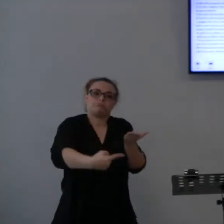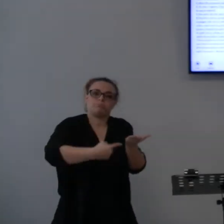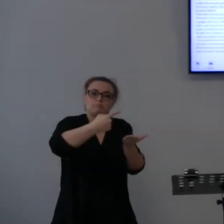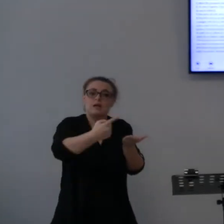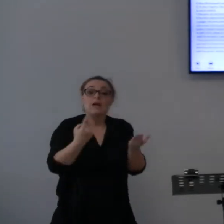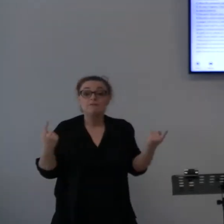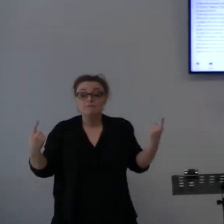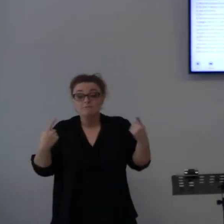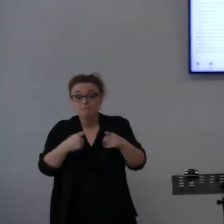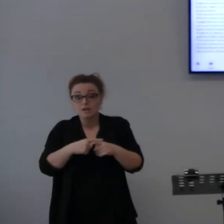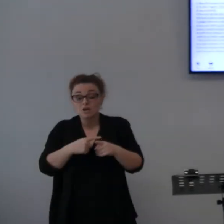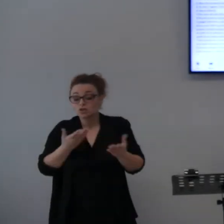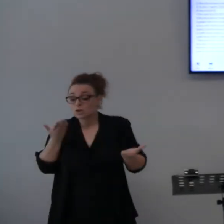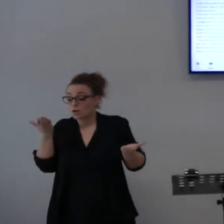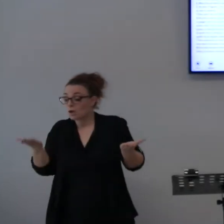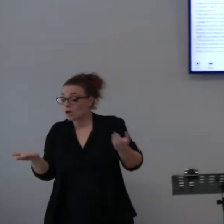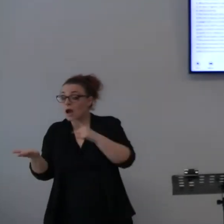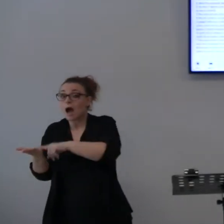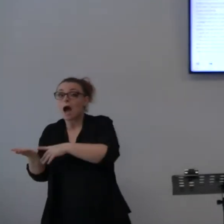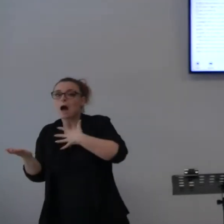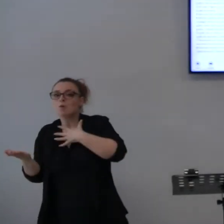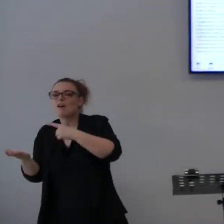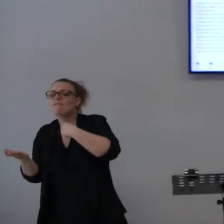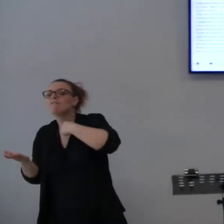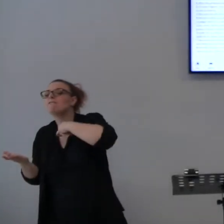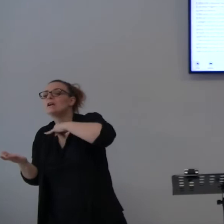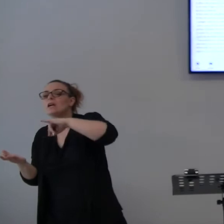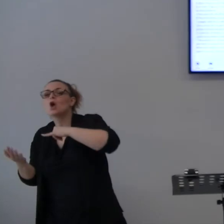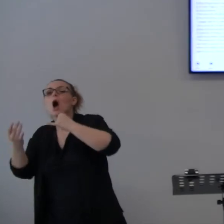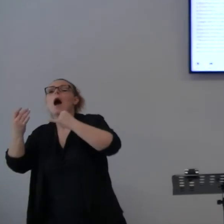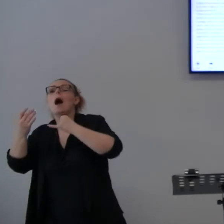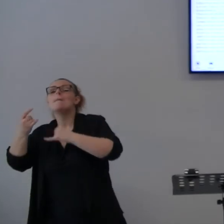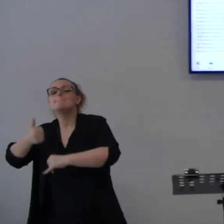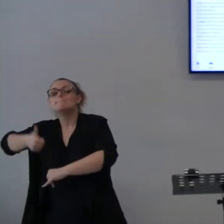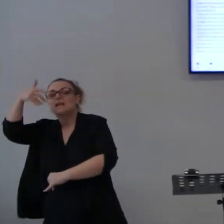fino alla millesima generazione quelli che lo amano.